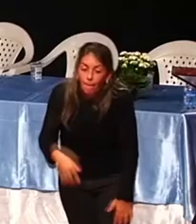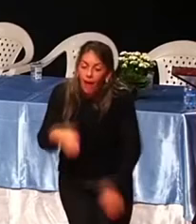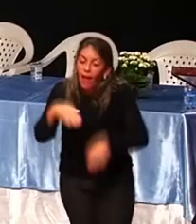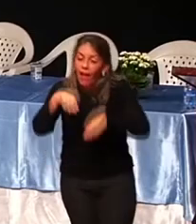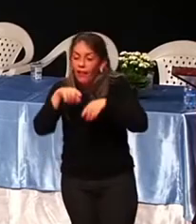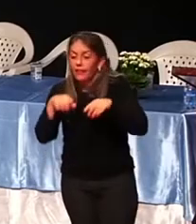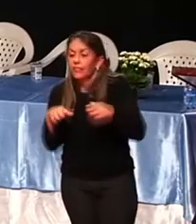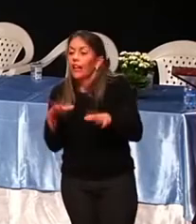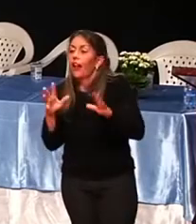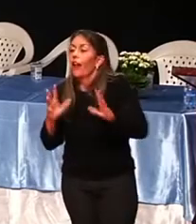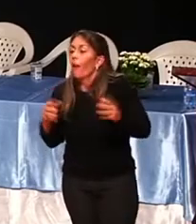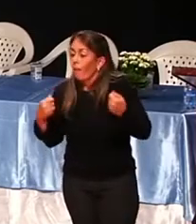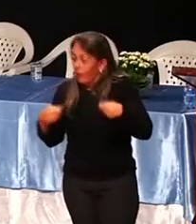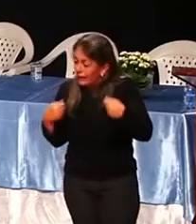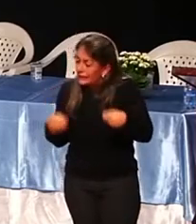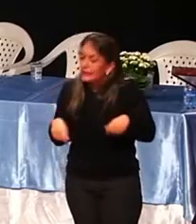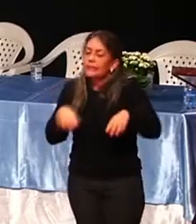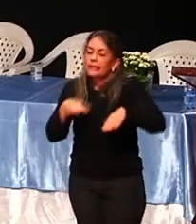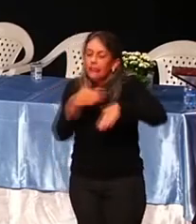trate e dá um trato.